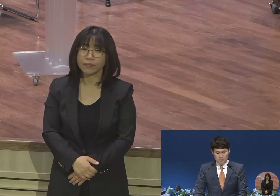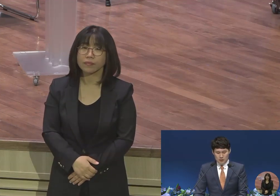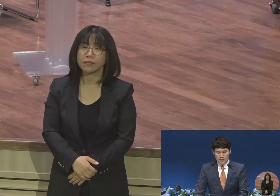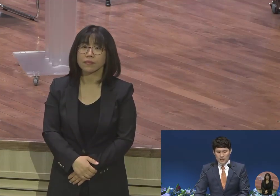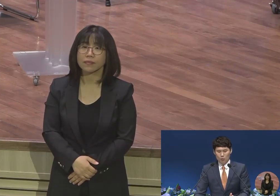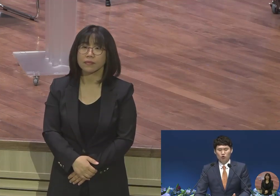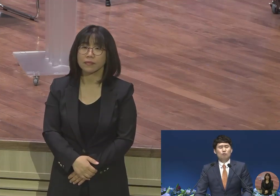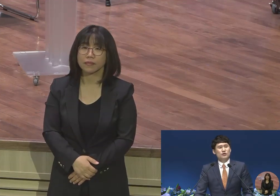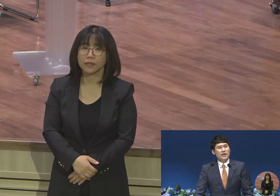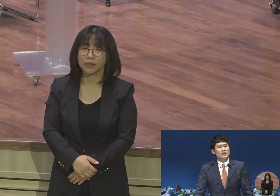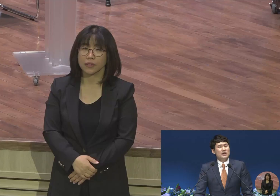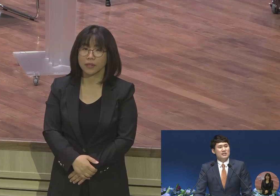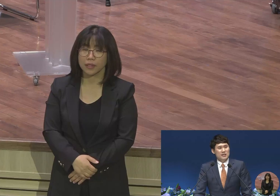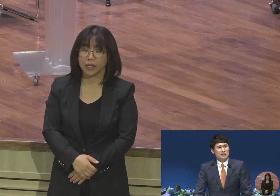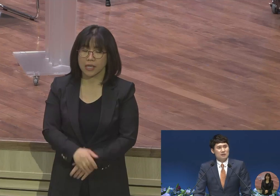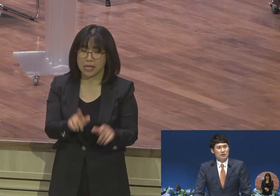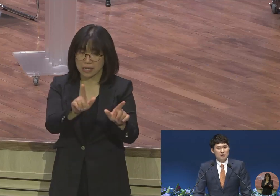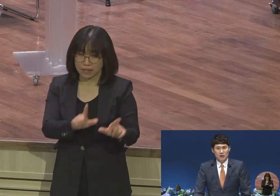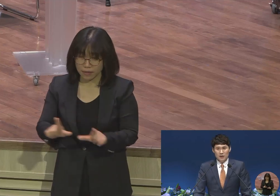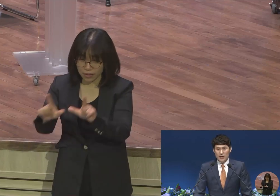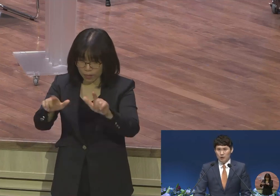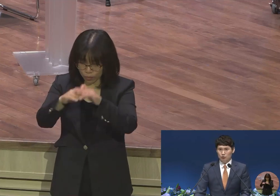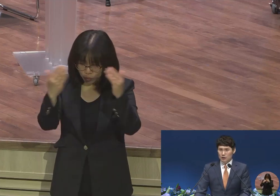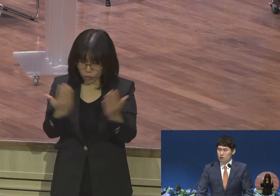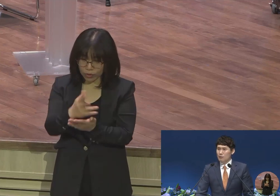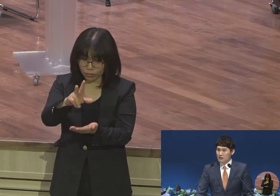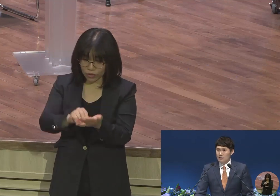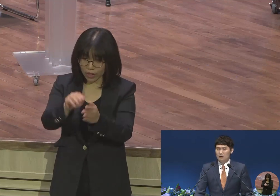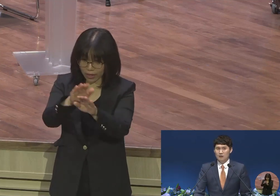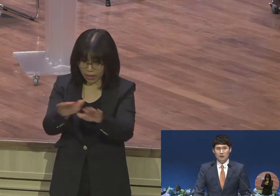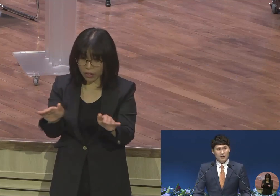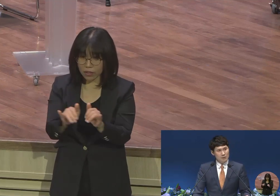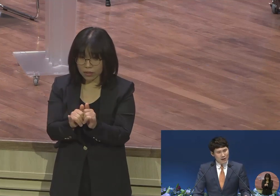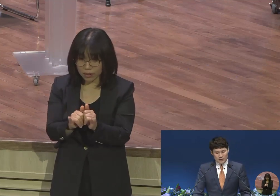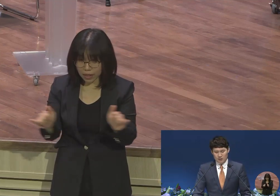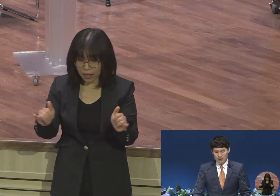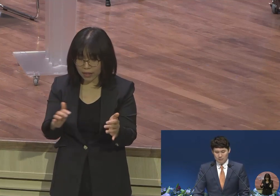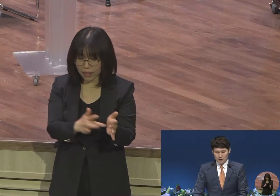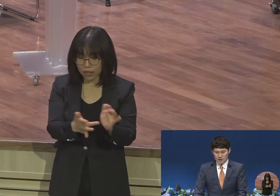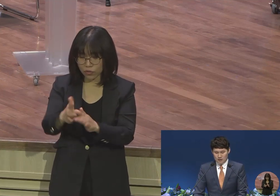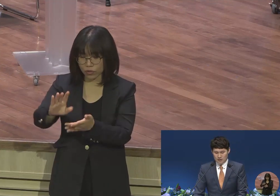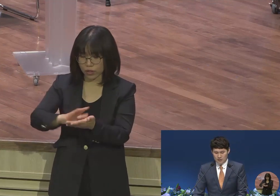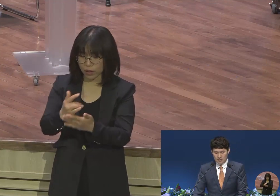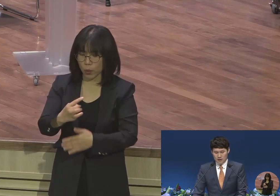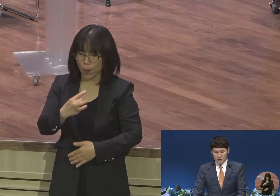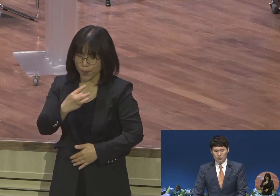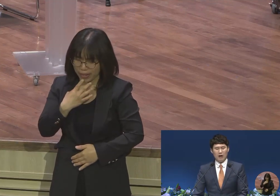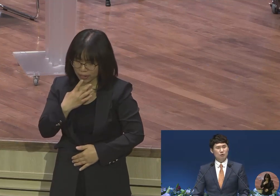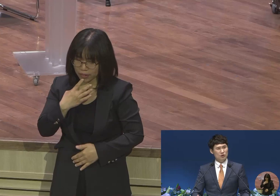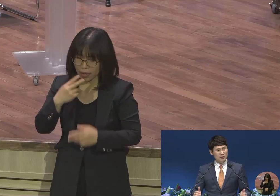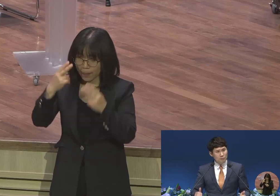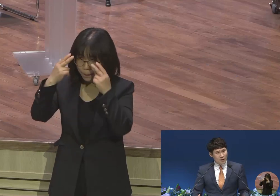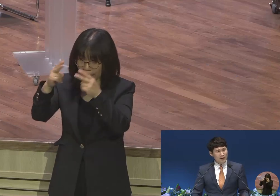인생 모든 문제 해결자이신 예수 그리스도만을 갈망하시기 바랍니다 그것도 아주 뜨겁게